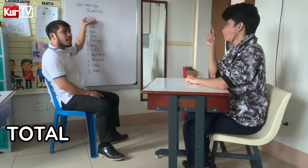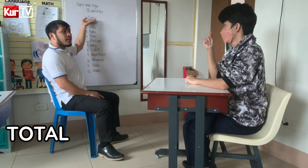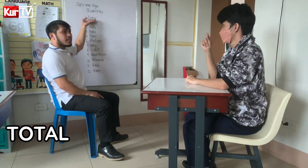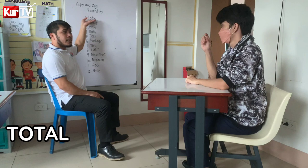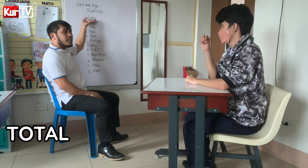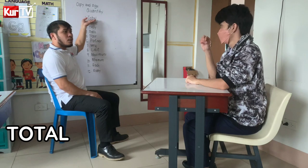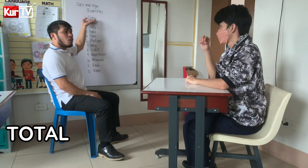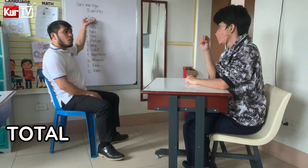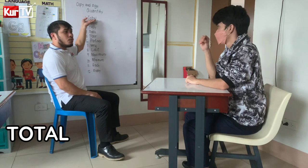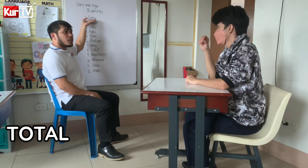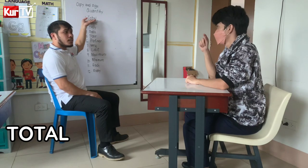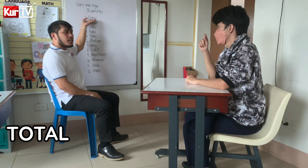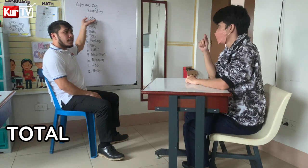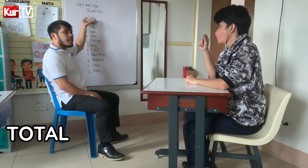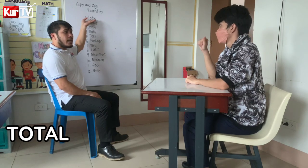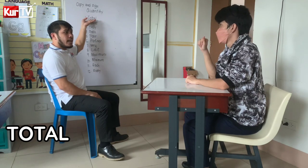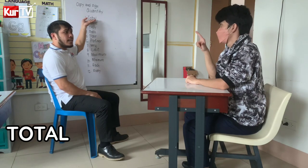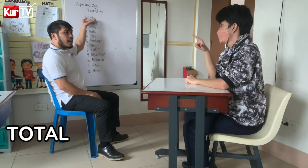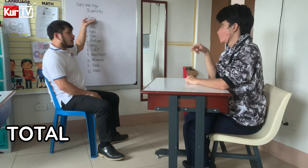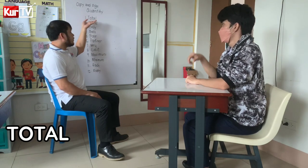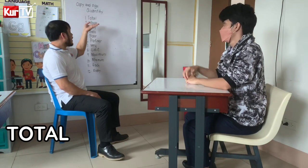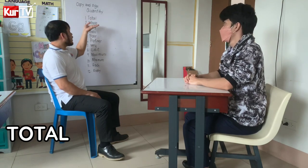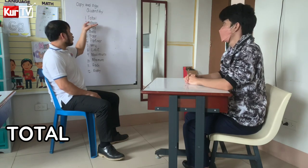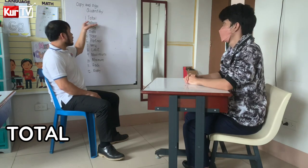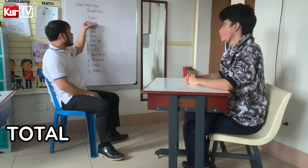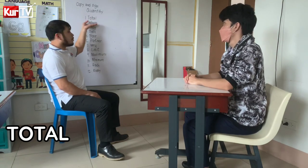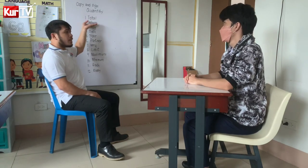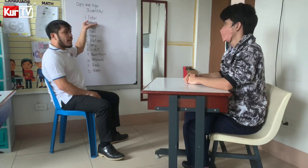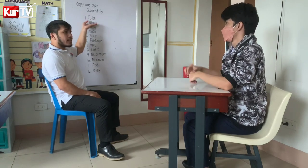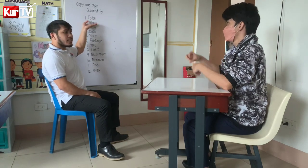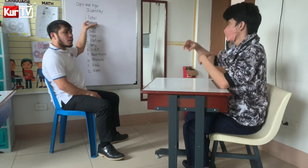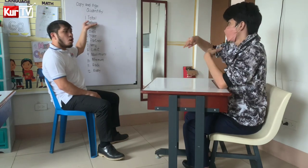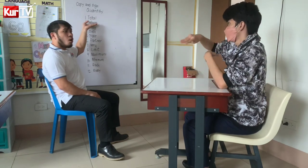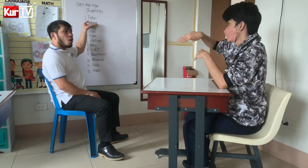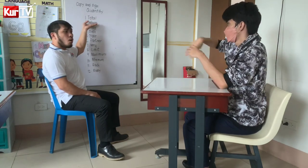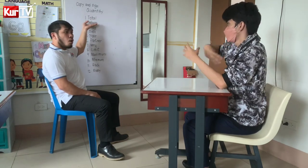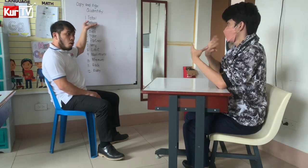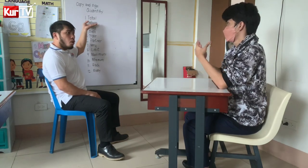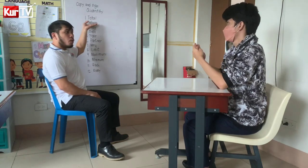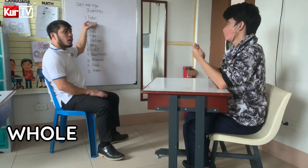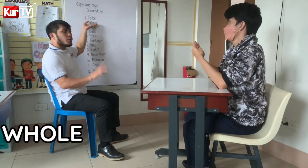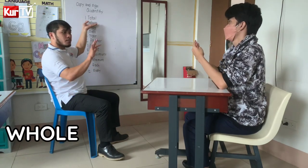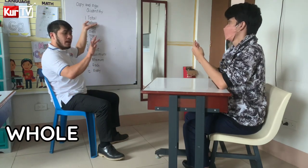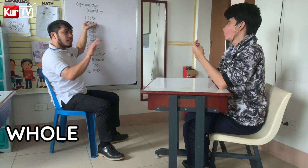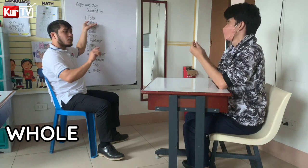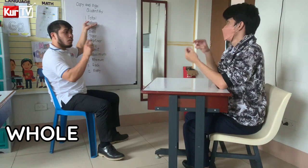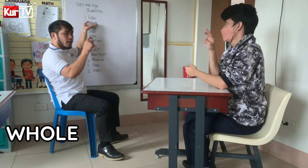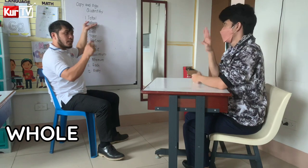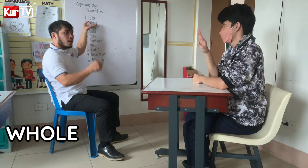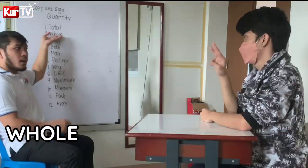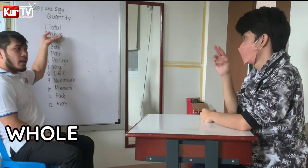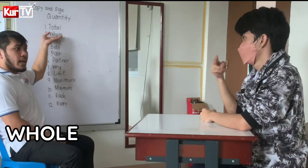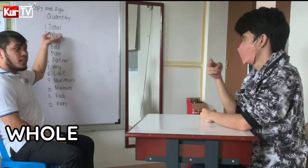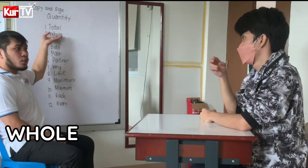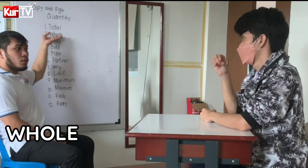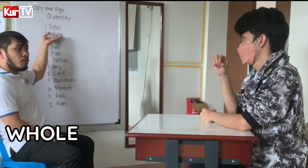T-O-T-A-L. Very good. Next. O. You spell the word. H-W